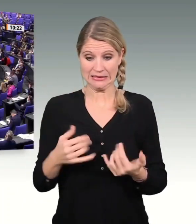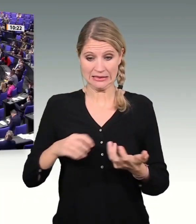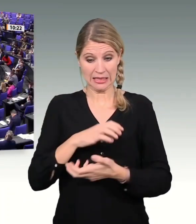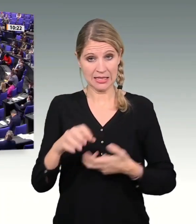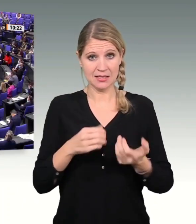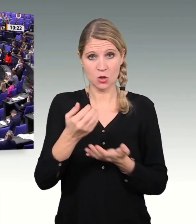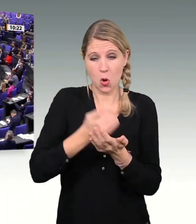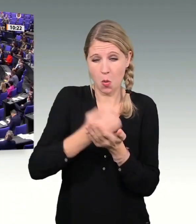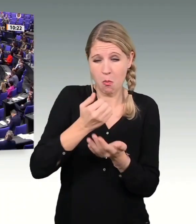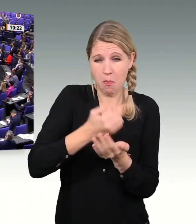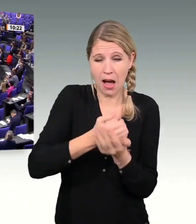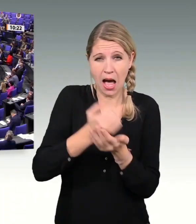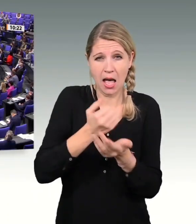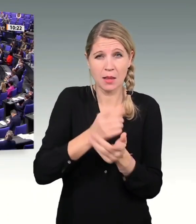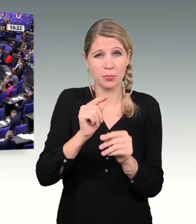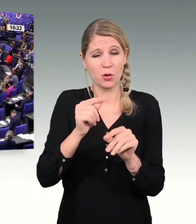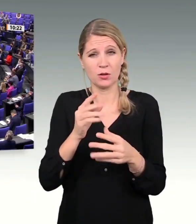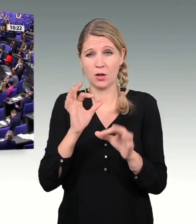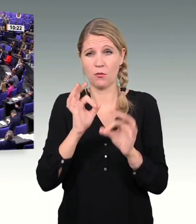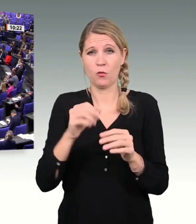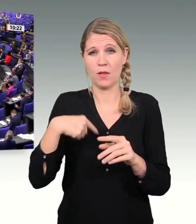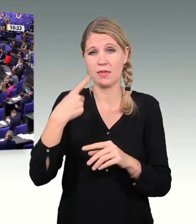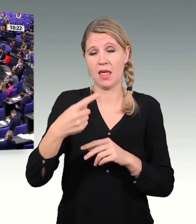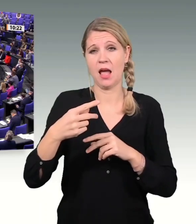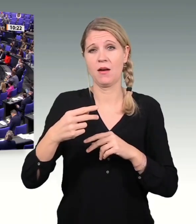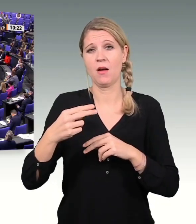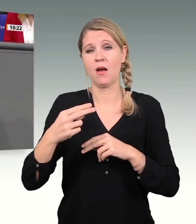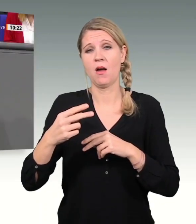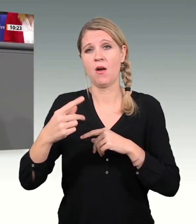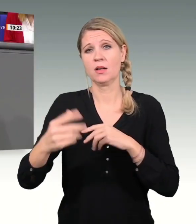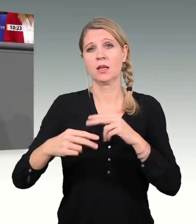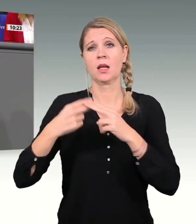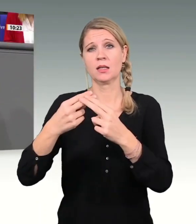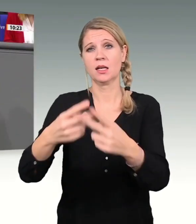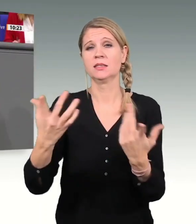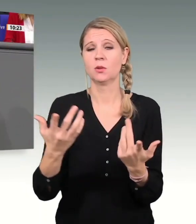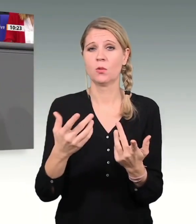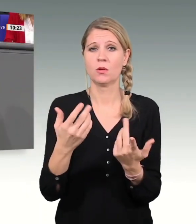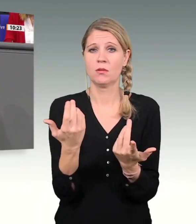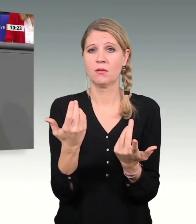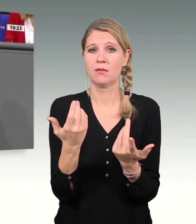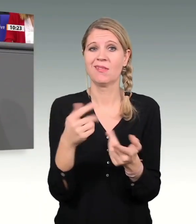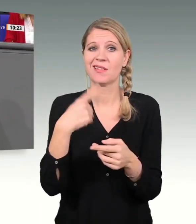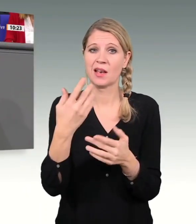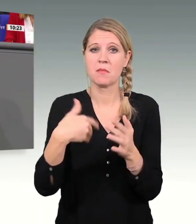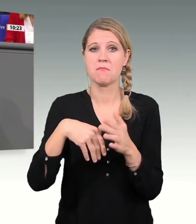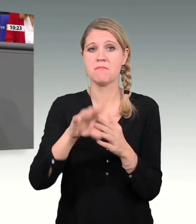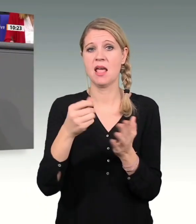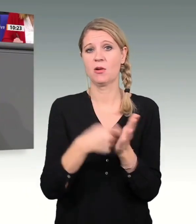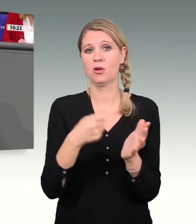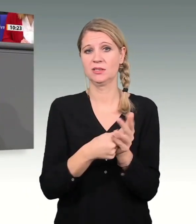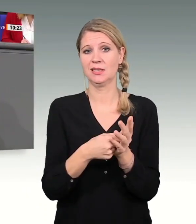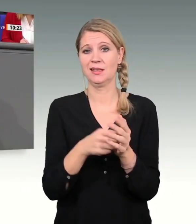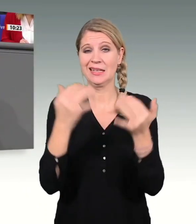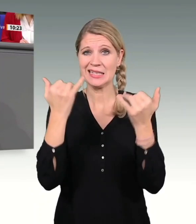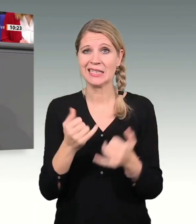nachfolgenden Generationen Zukunft. Es geht um Digitalisierung, Transformation und Klimaschutz. Und über das entscheiden